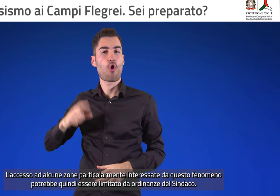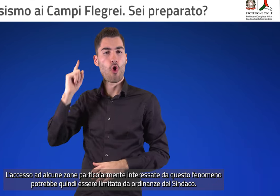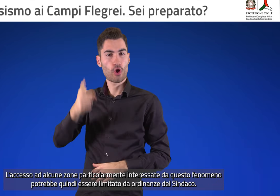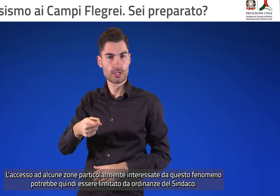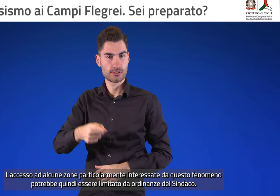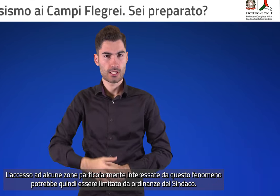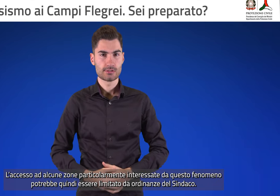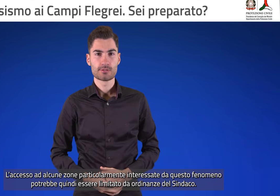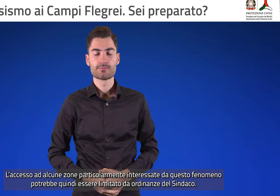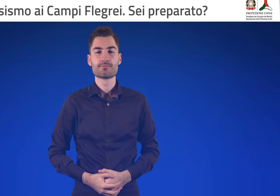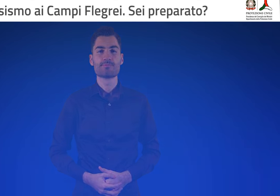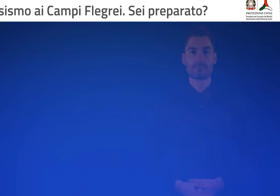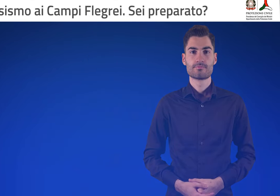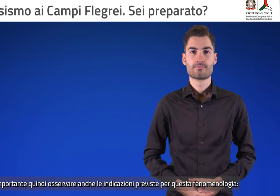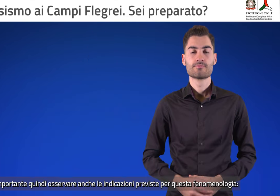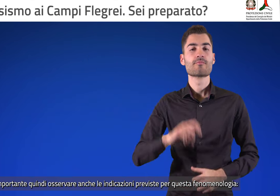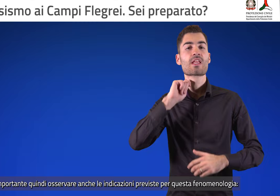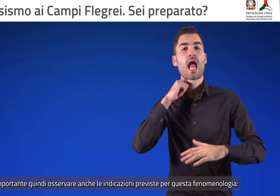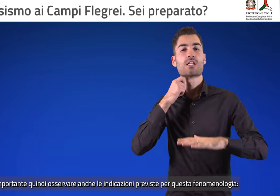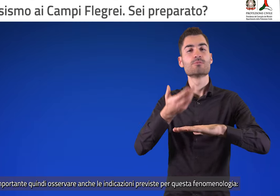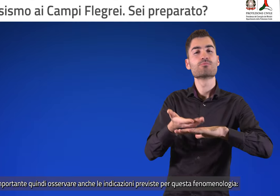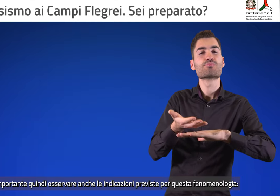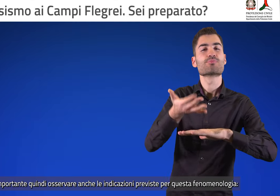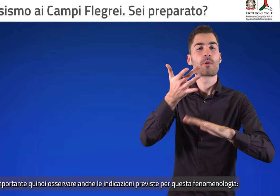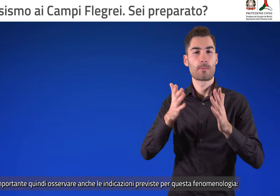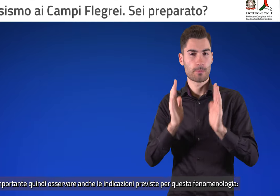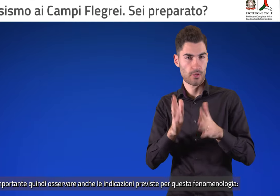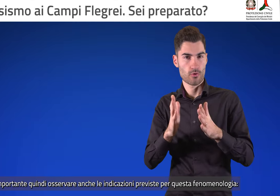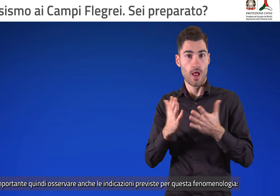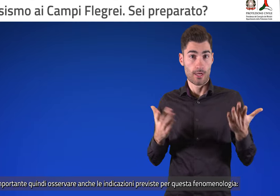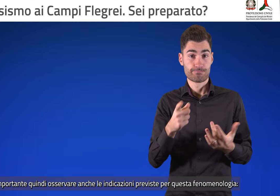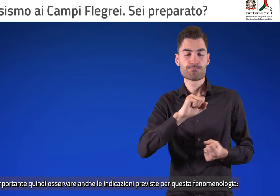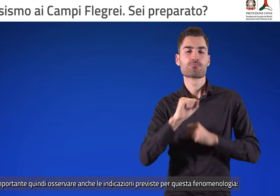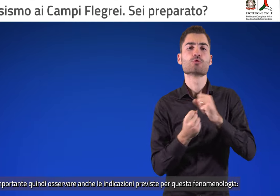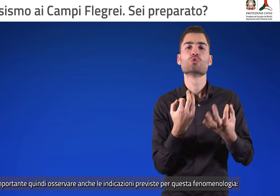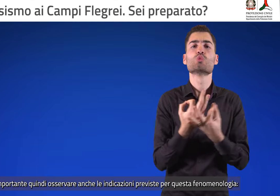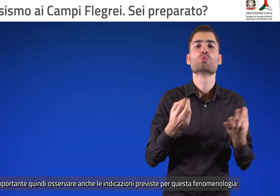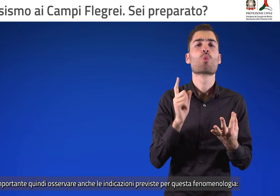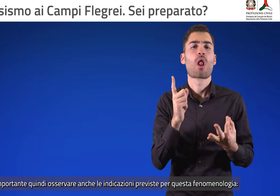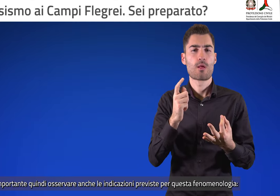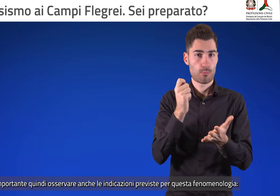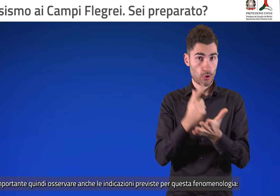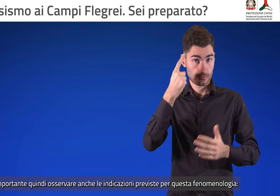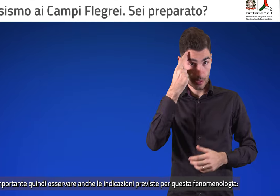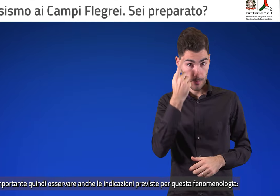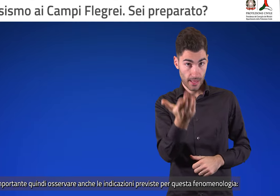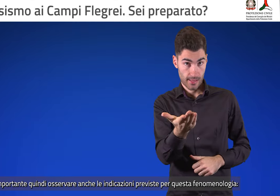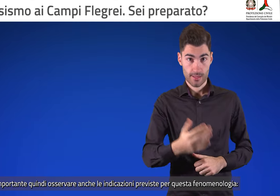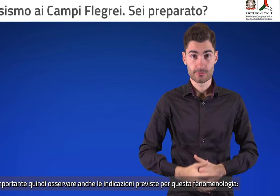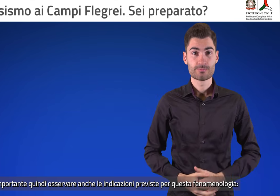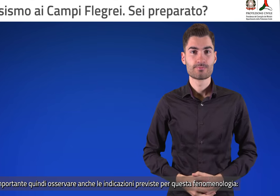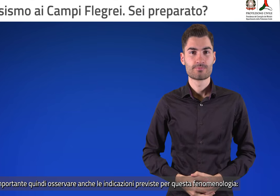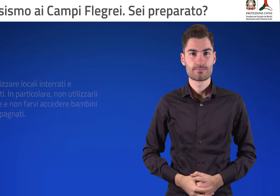da ordinanze del sindaco. È importante quindi osservare anche le indicazioni previste per questa